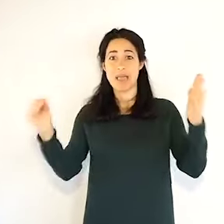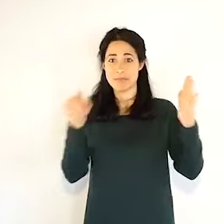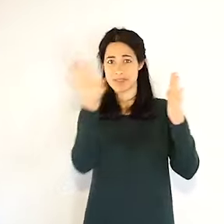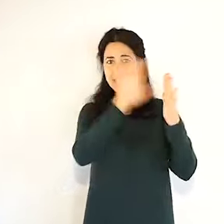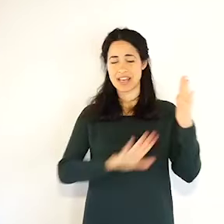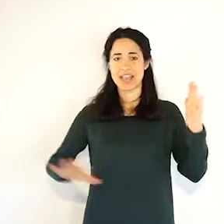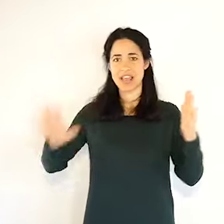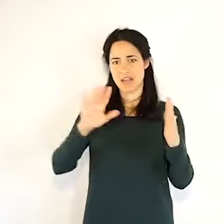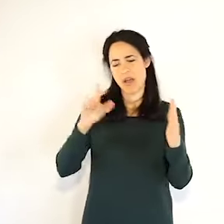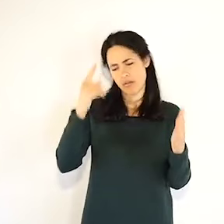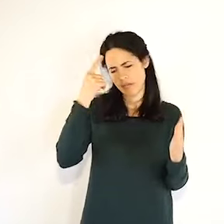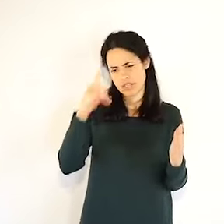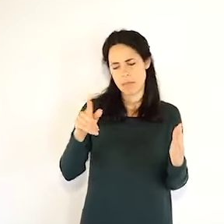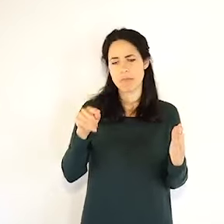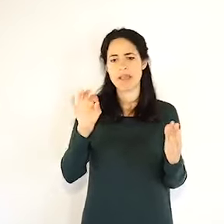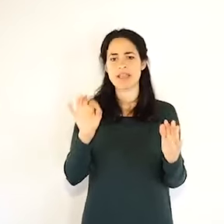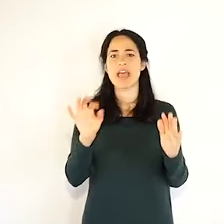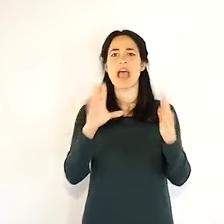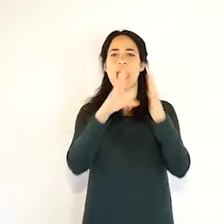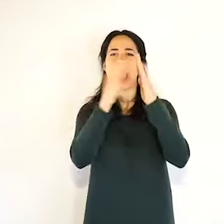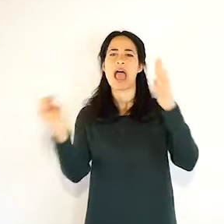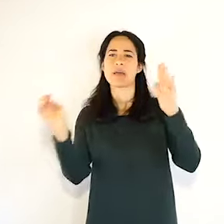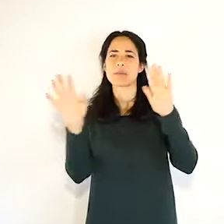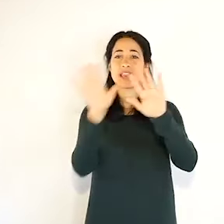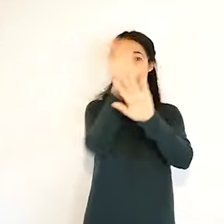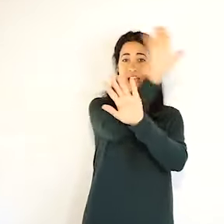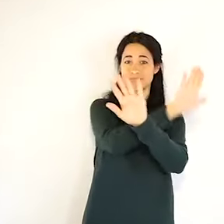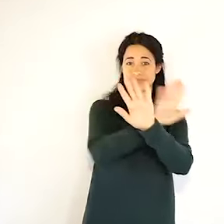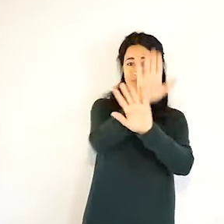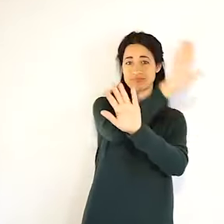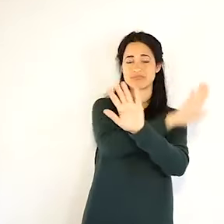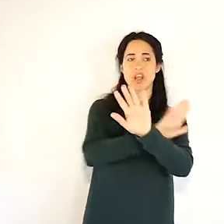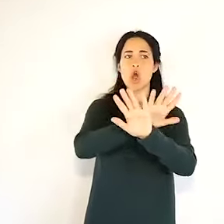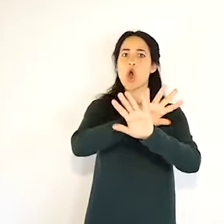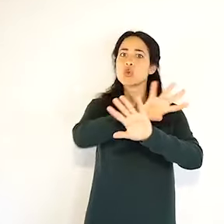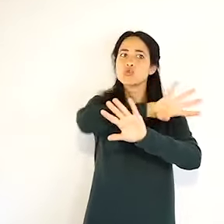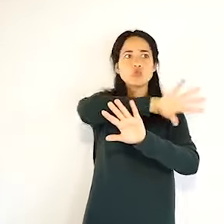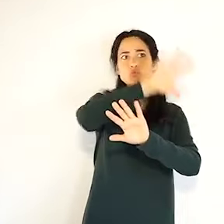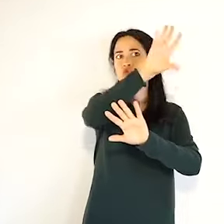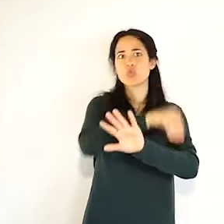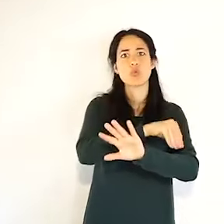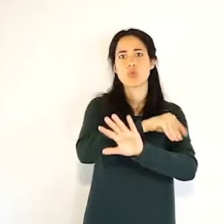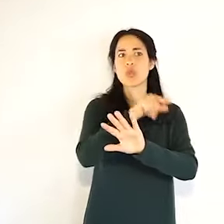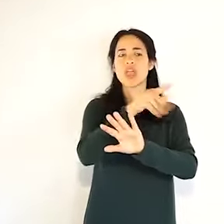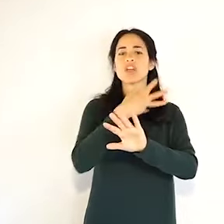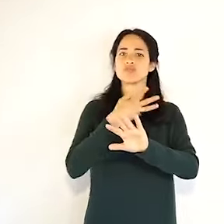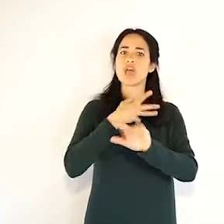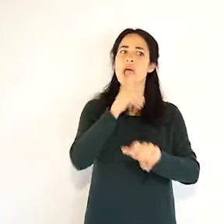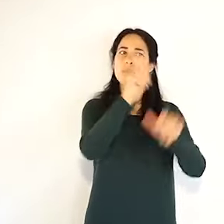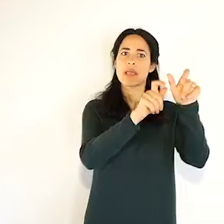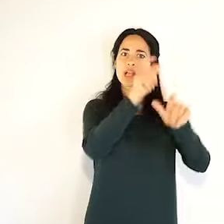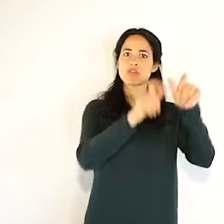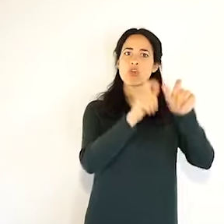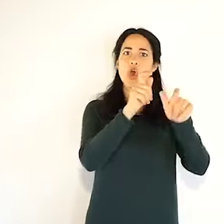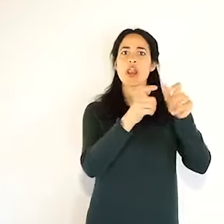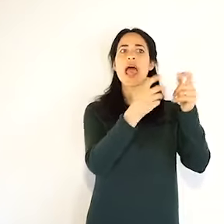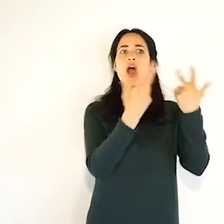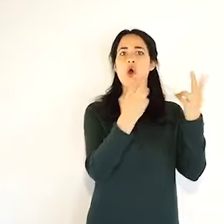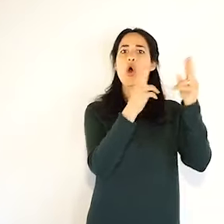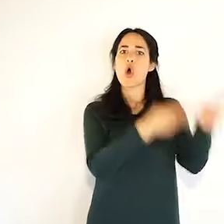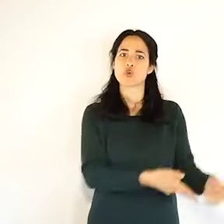rappresenta la solidarietà della regione, esattamente come il bando che abbiamo fatto per